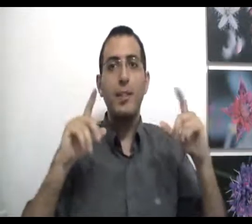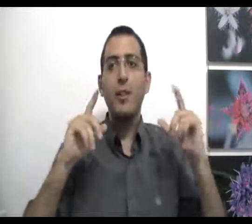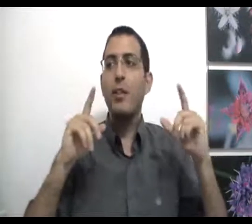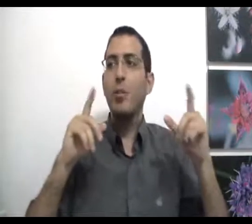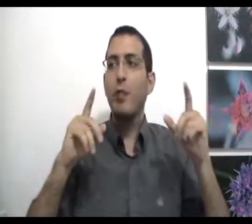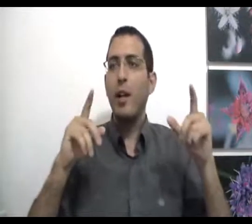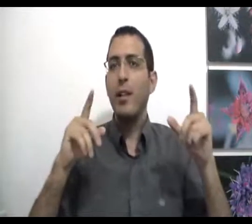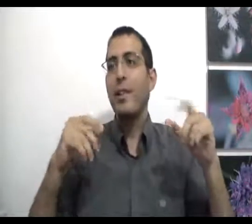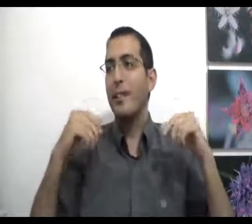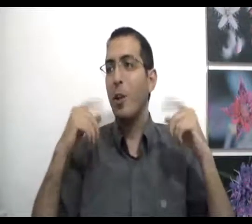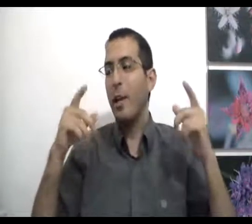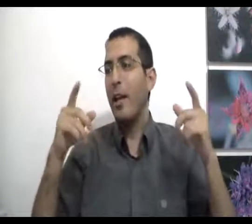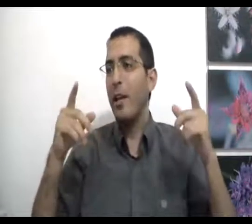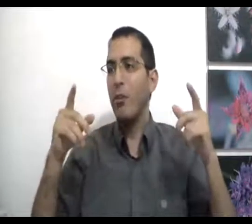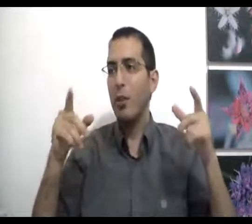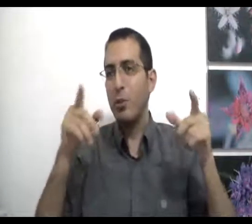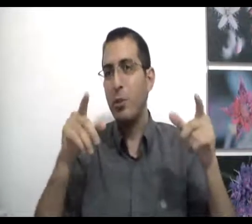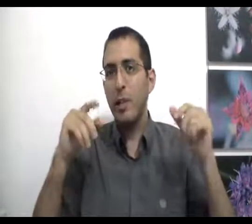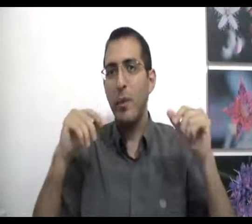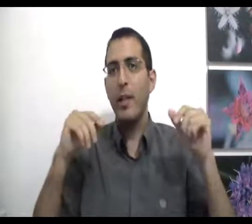מביא לו את התרופה כי זה יגרום לך להרגיש יותר טוב כשהוא יהיה בריא